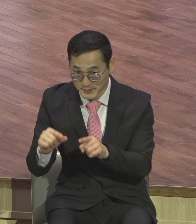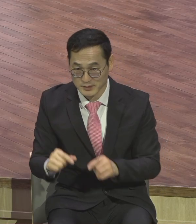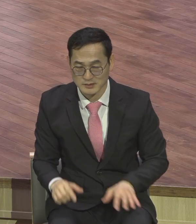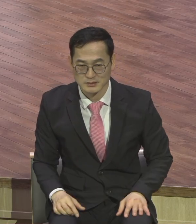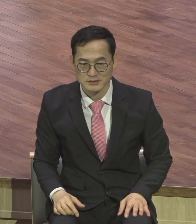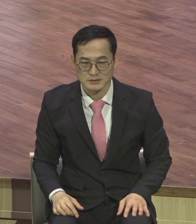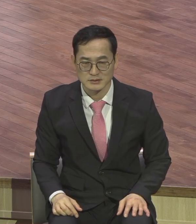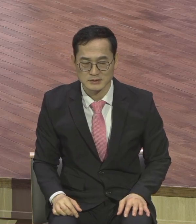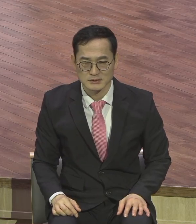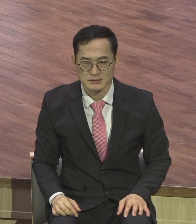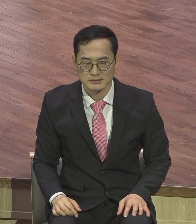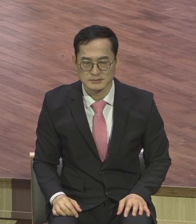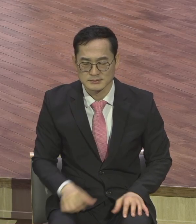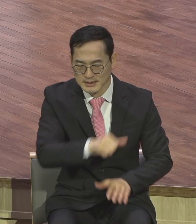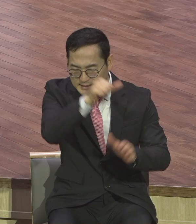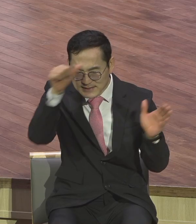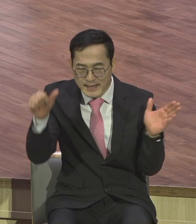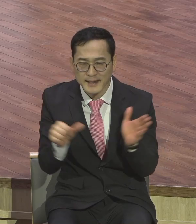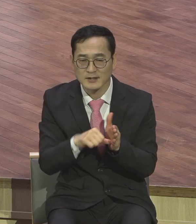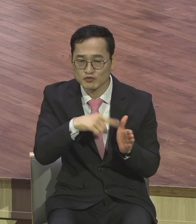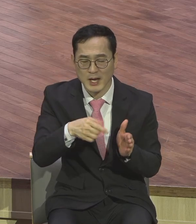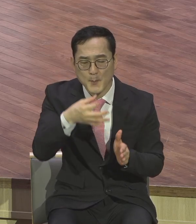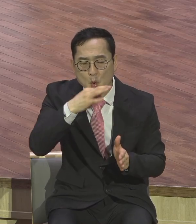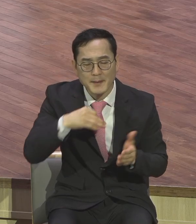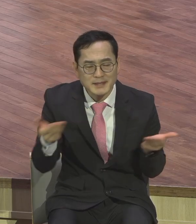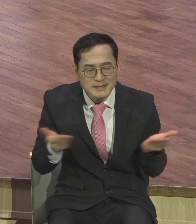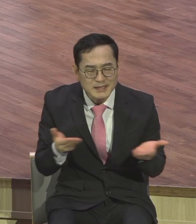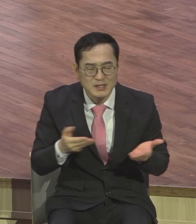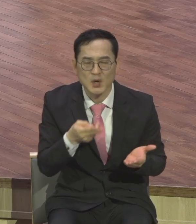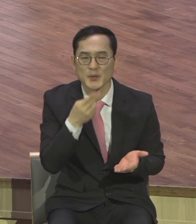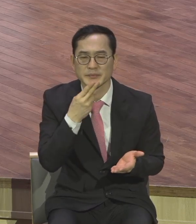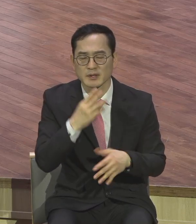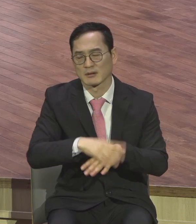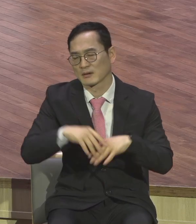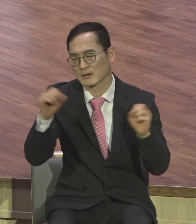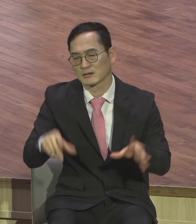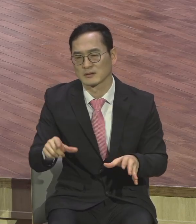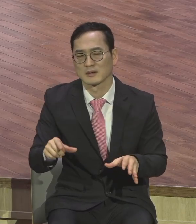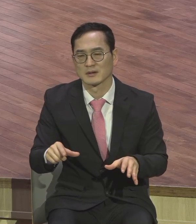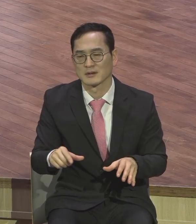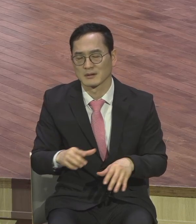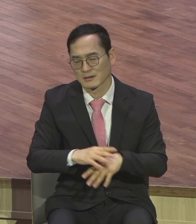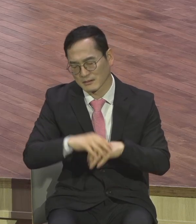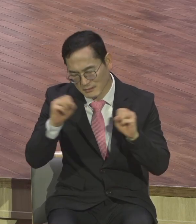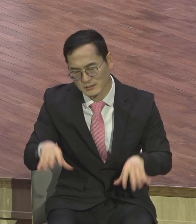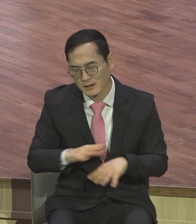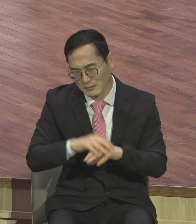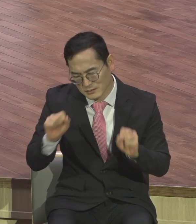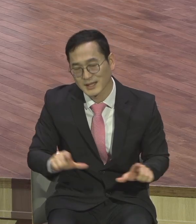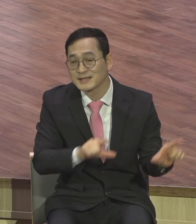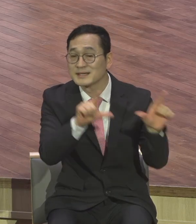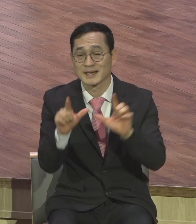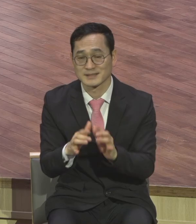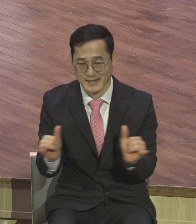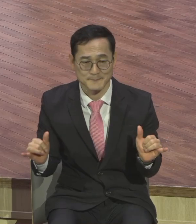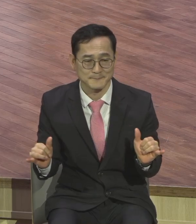못하고 헛되이 인생을 낭비하고 시간만 세월만 보내는 그것을 한탄하는